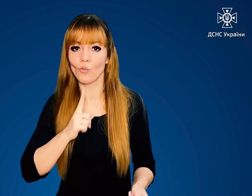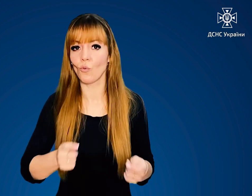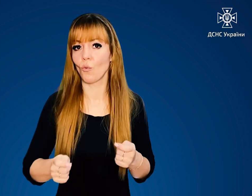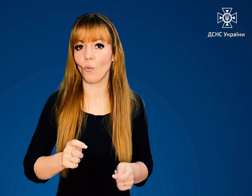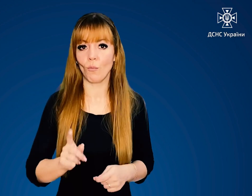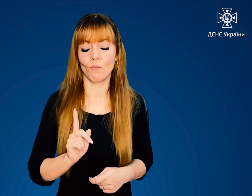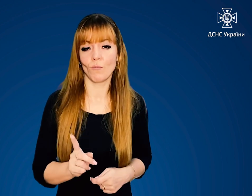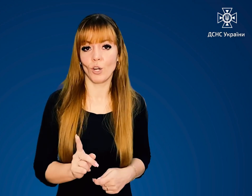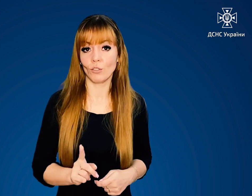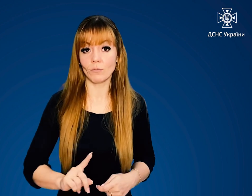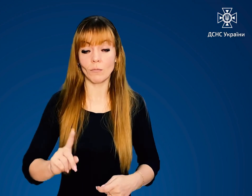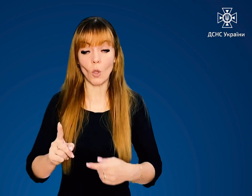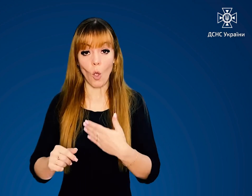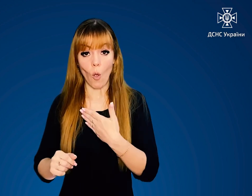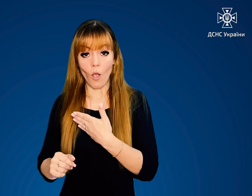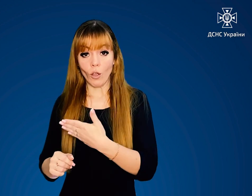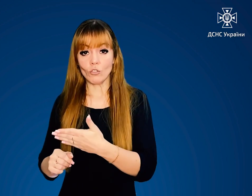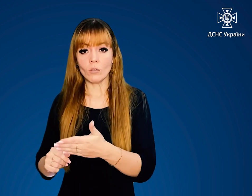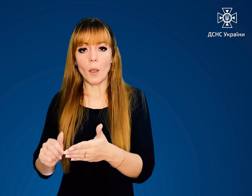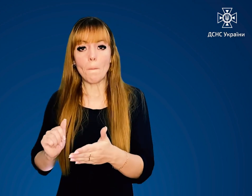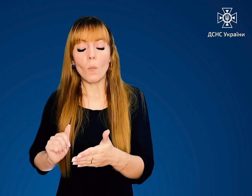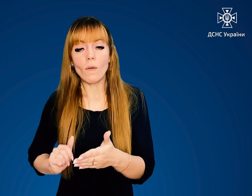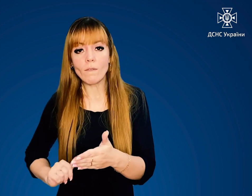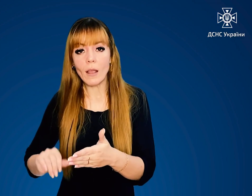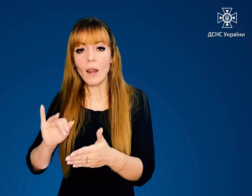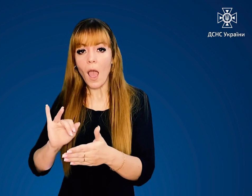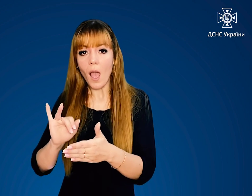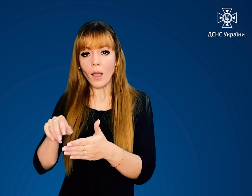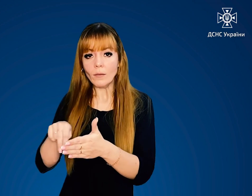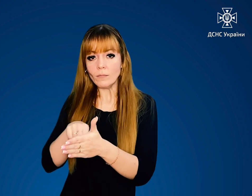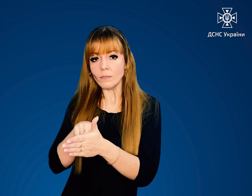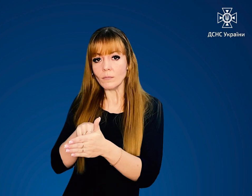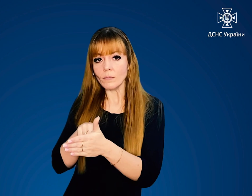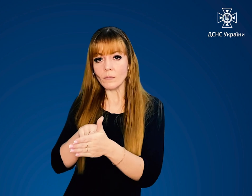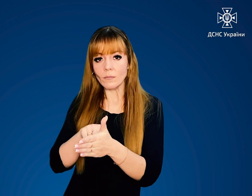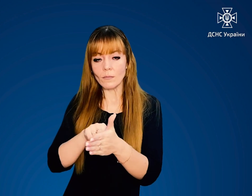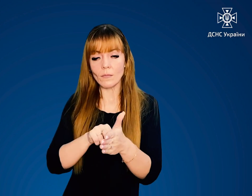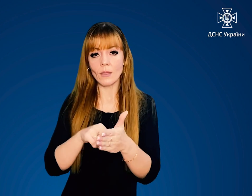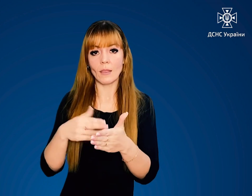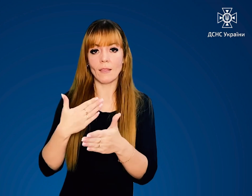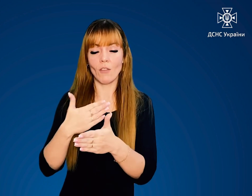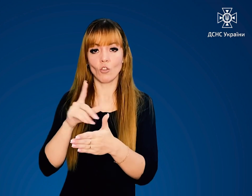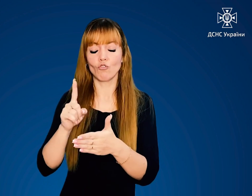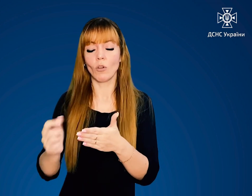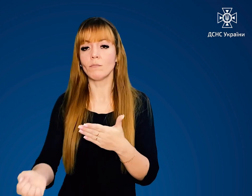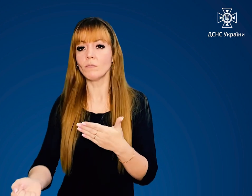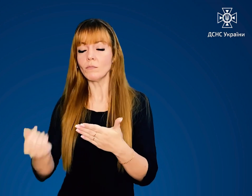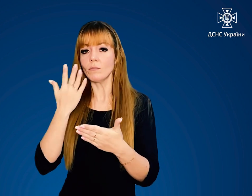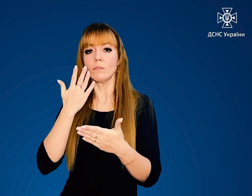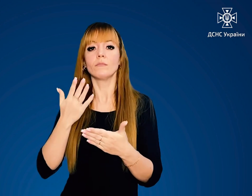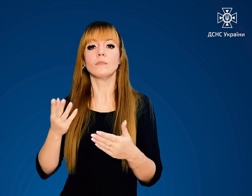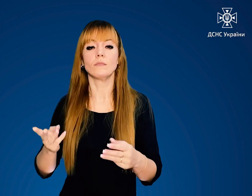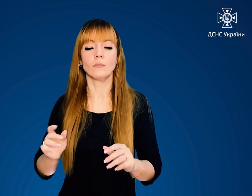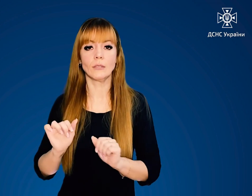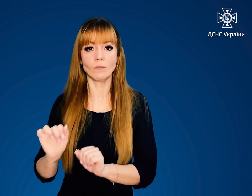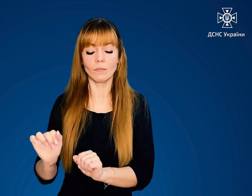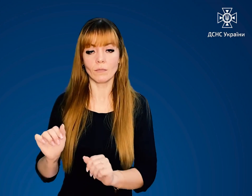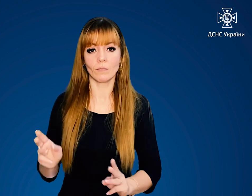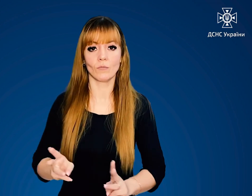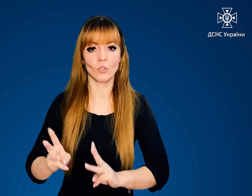обережністю. Відчиняйте повільно, прикриваючи себе дверним полотном, щоб забезпечити захист